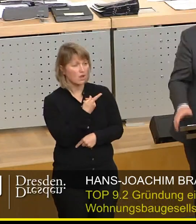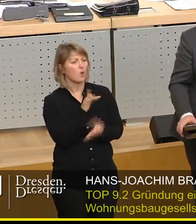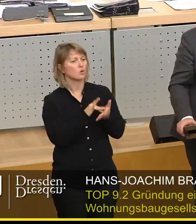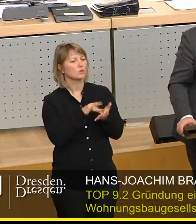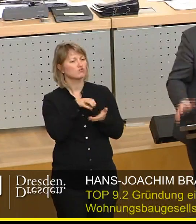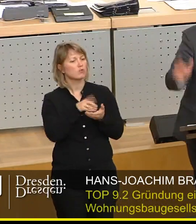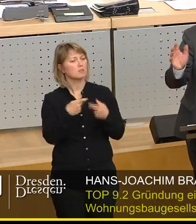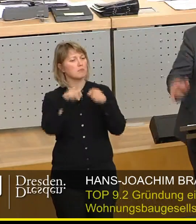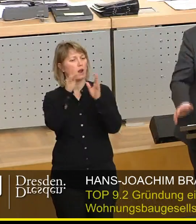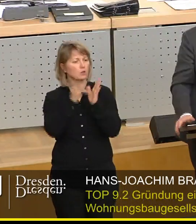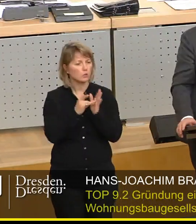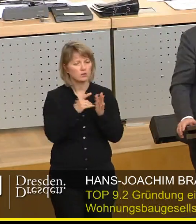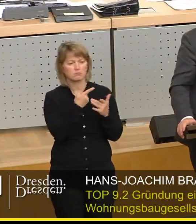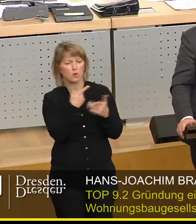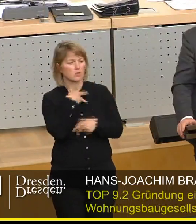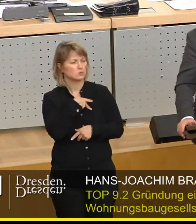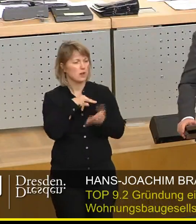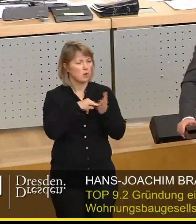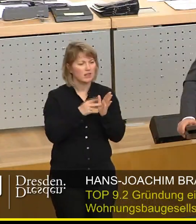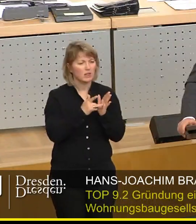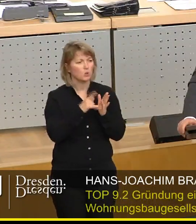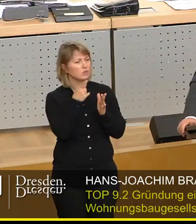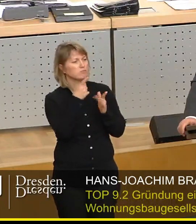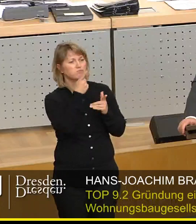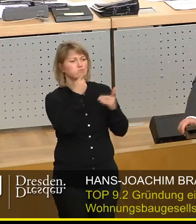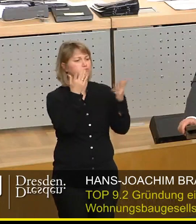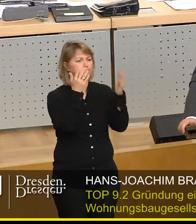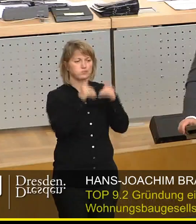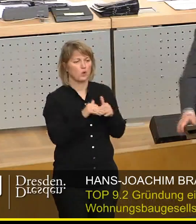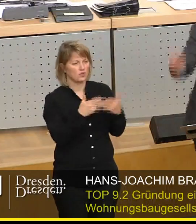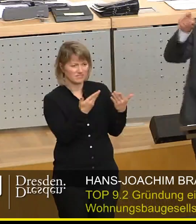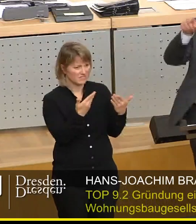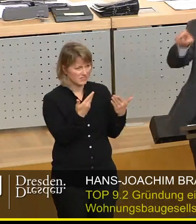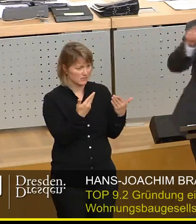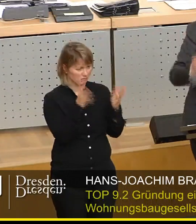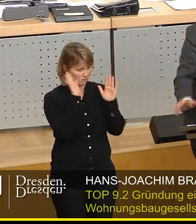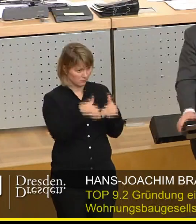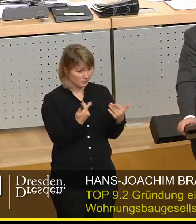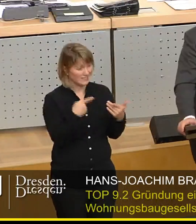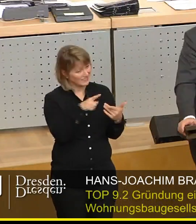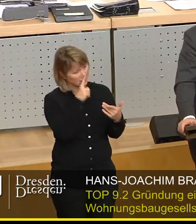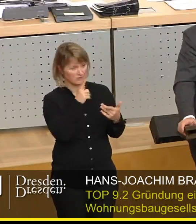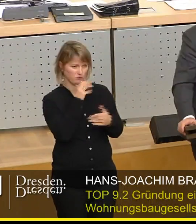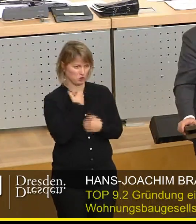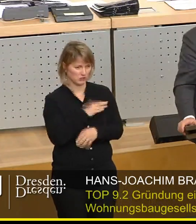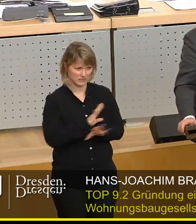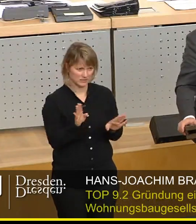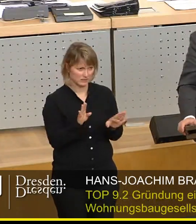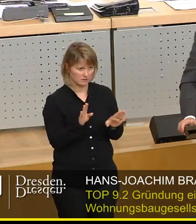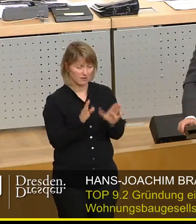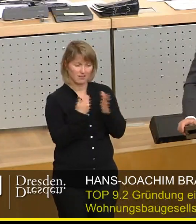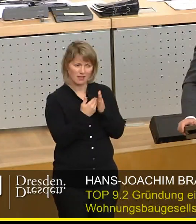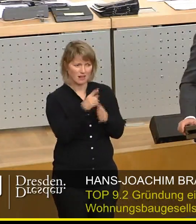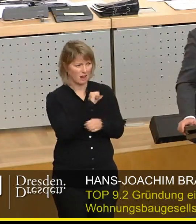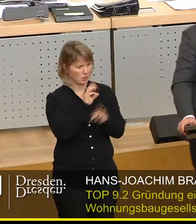städtebaulichen Gründen und aus sozialpolitischen Gründen. Alles, was wir hier an anderer Stelle längst beredet haben, dass wir genau das vermeiden wollen. Deswegen ist Ihr